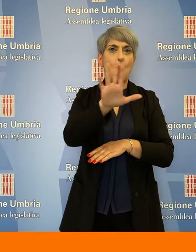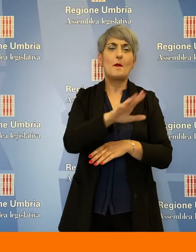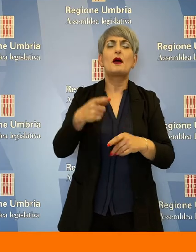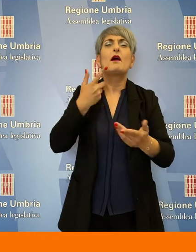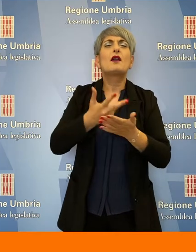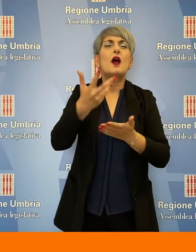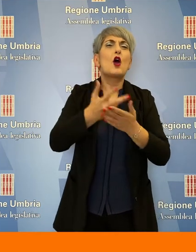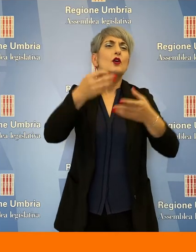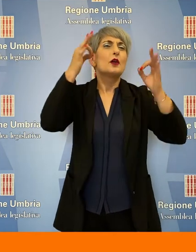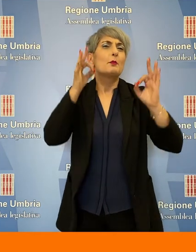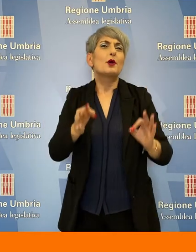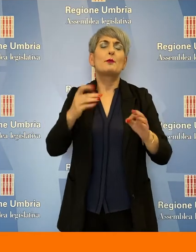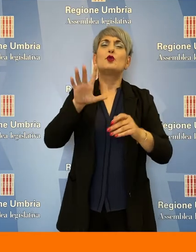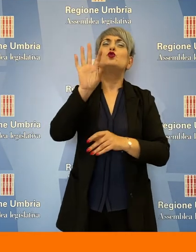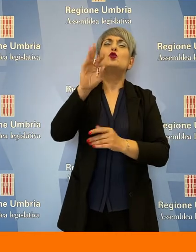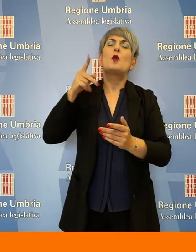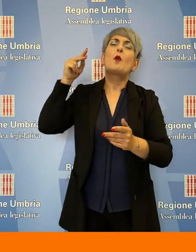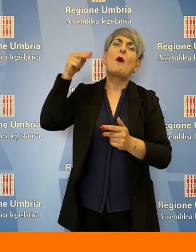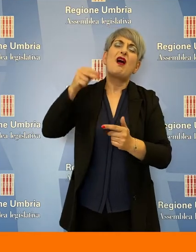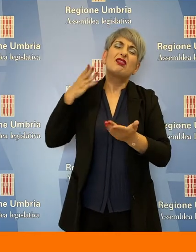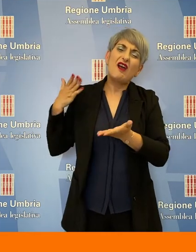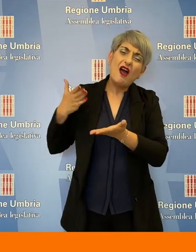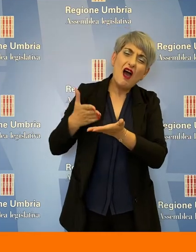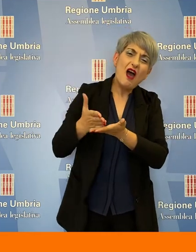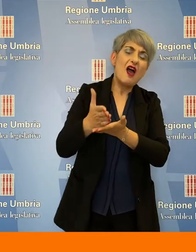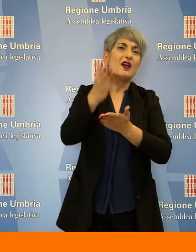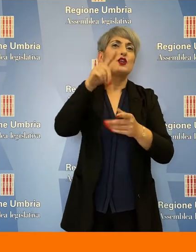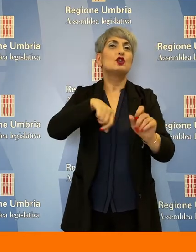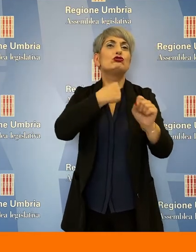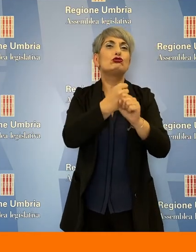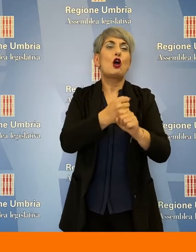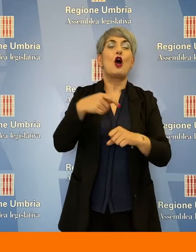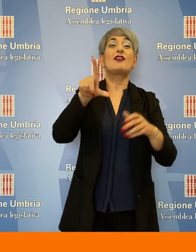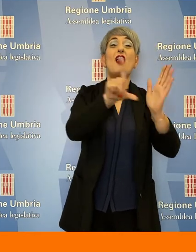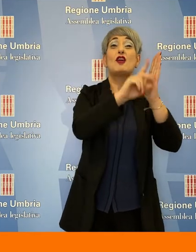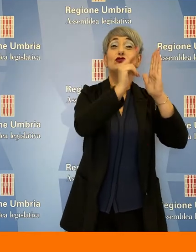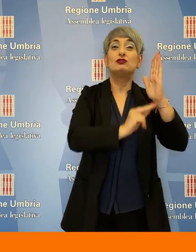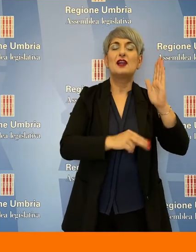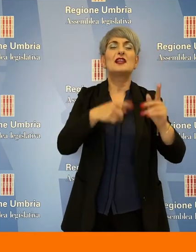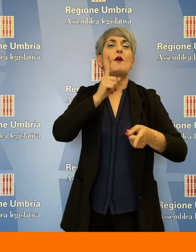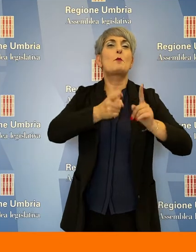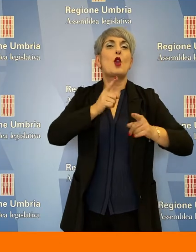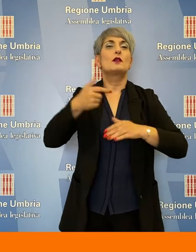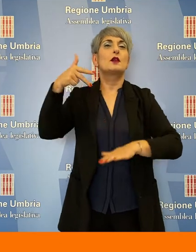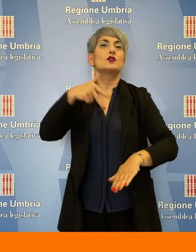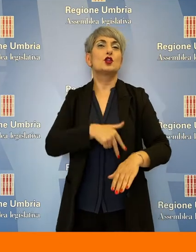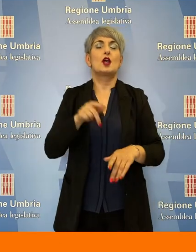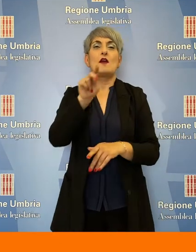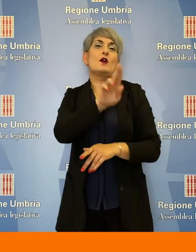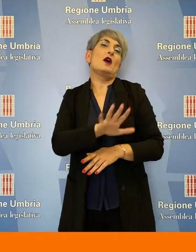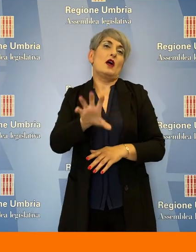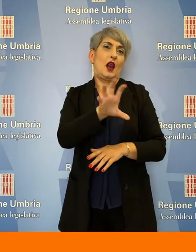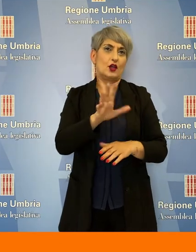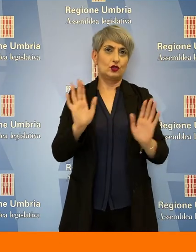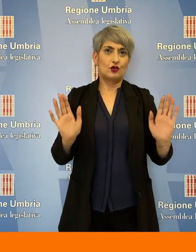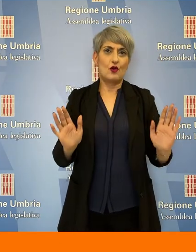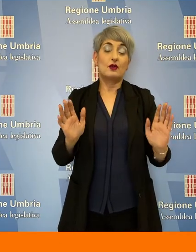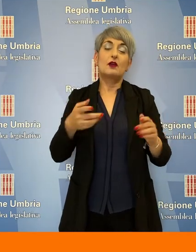racconta 50 anni della storia legislativa, politica, sociale di questa regione. Si tratta di